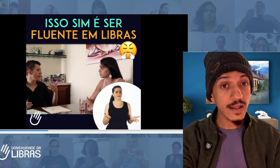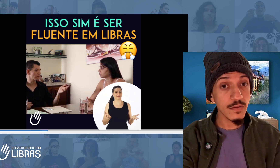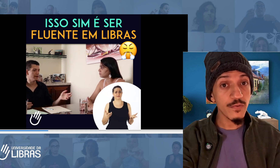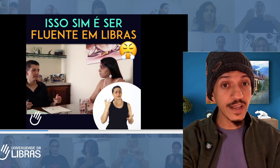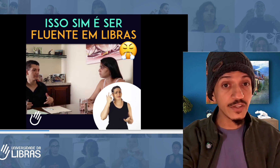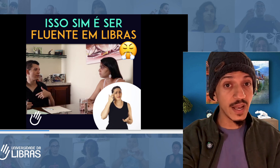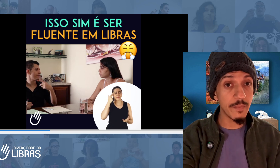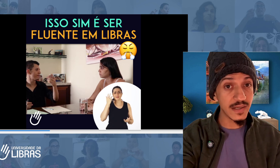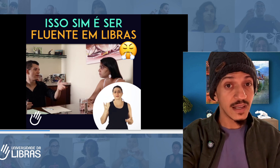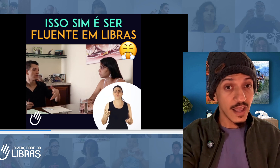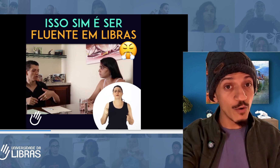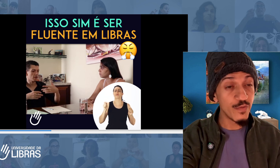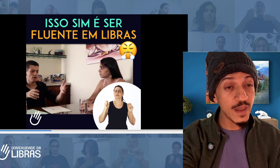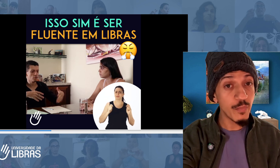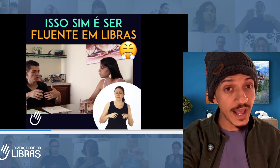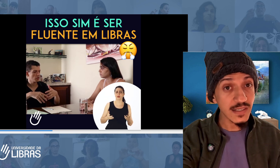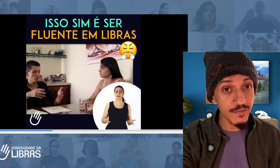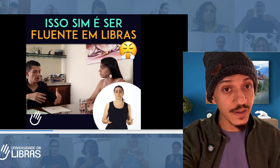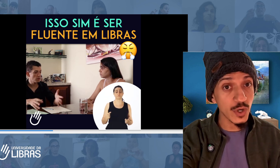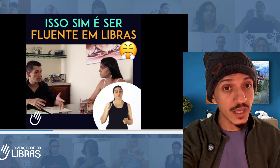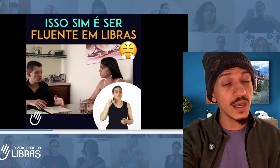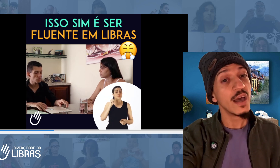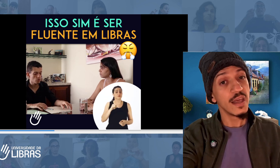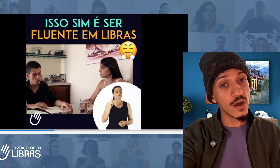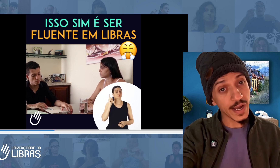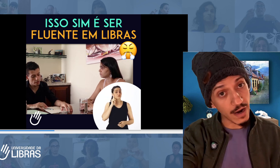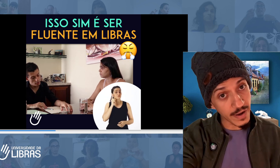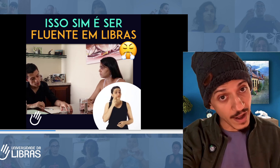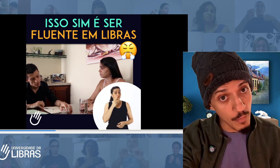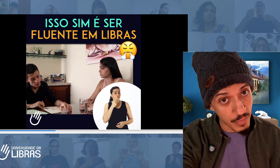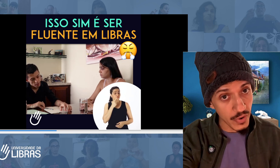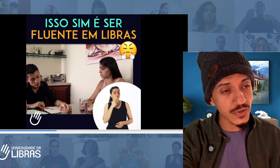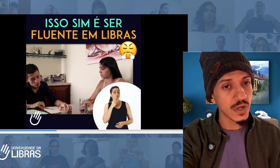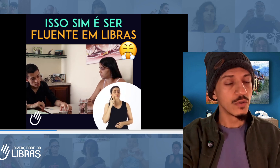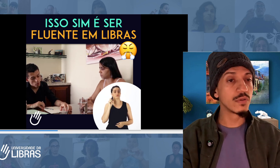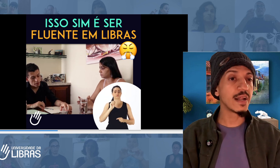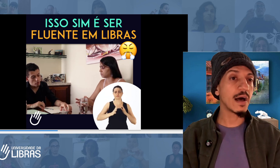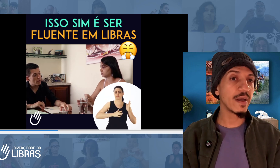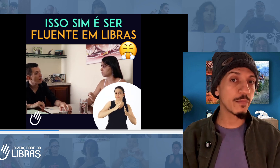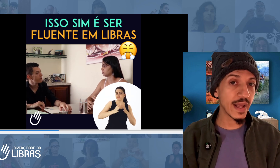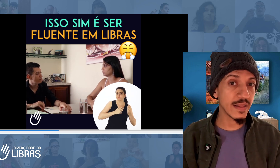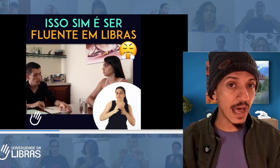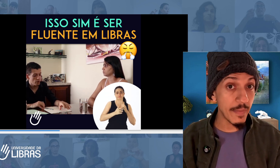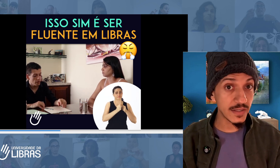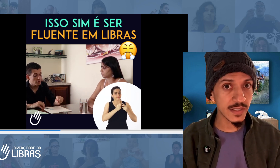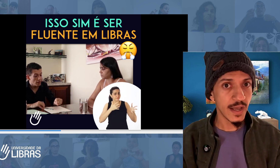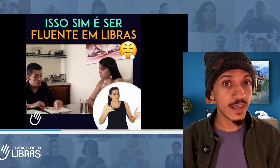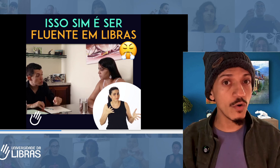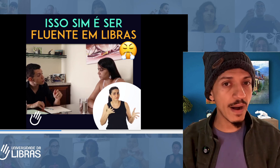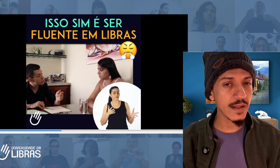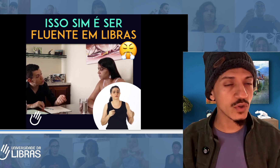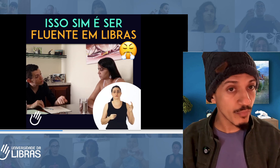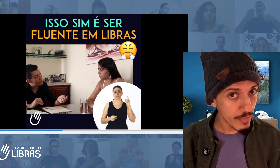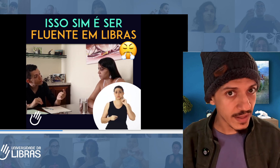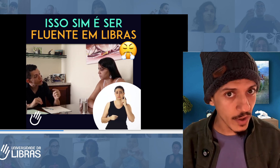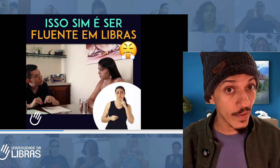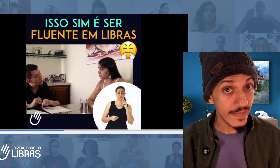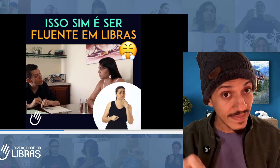fluente em Libras, eu vim por esse vídeo aqui e eu quero ganhar o bônus do treinamento para intérpretes que o Madison prometeu nesse